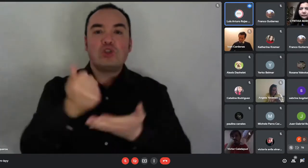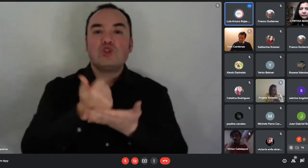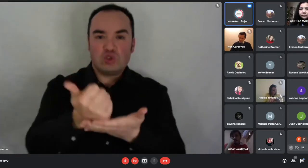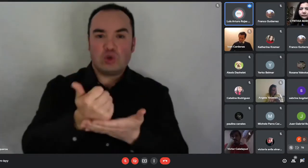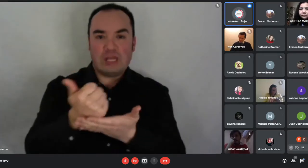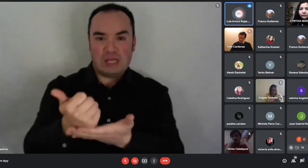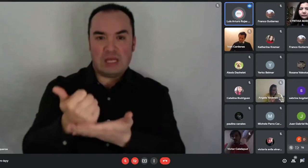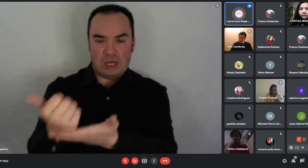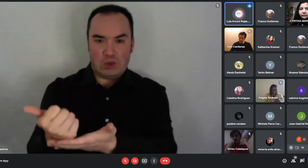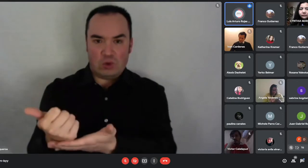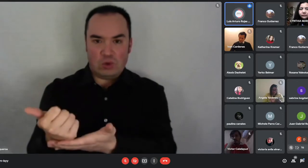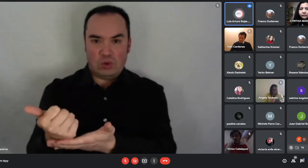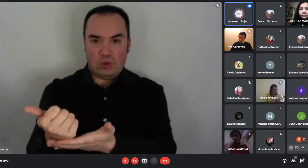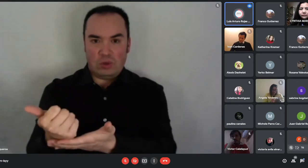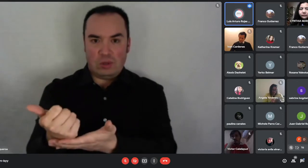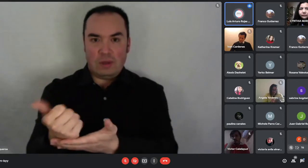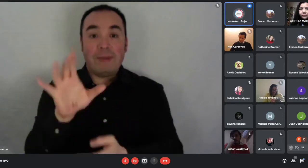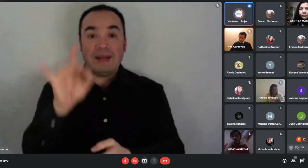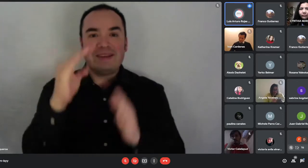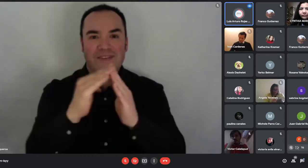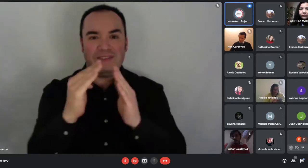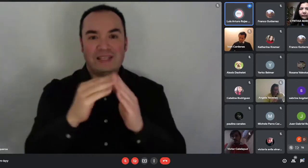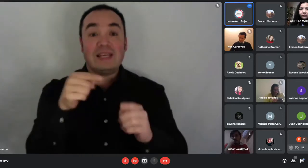Vivienda, conocido como el DS-49.